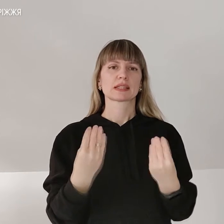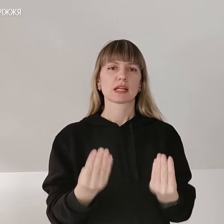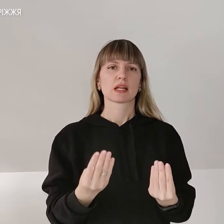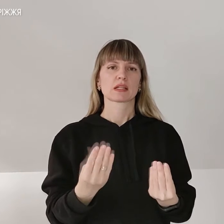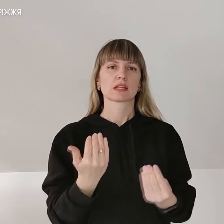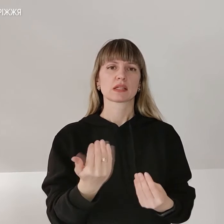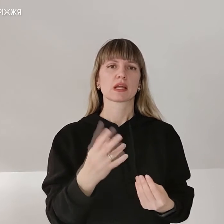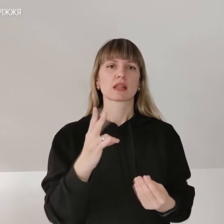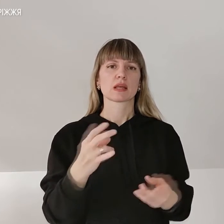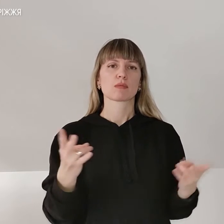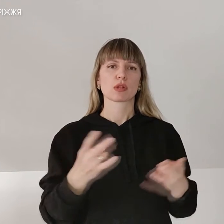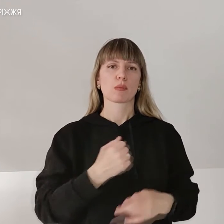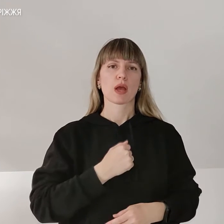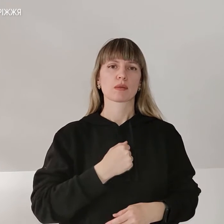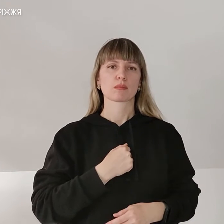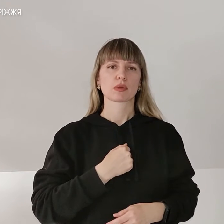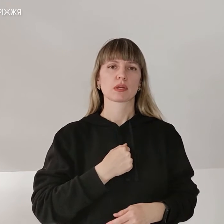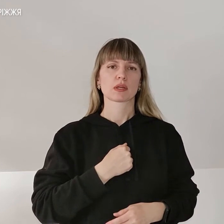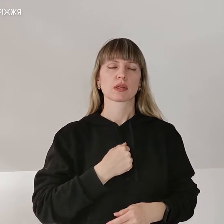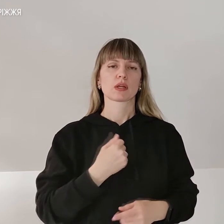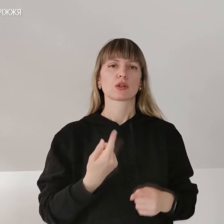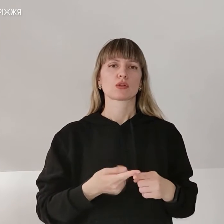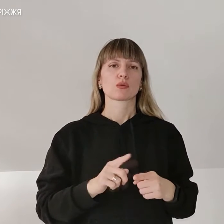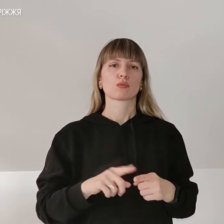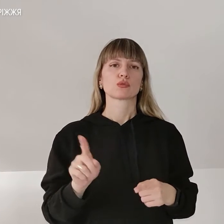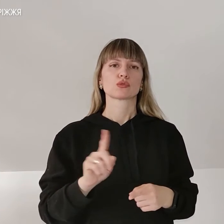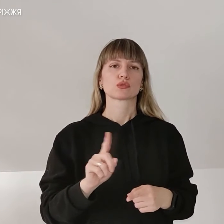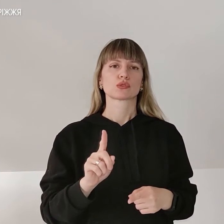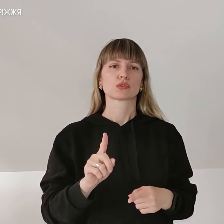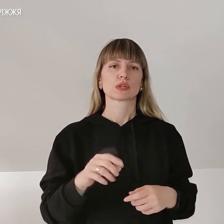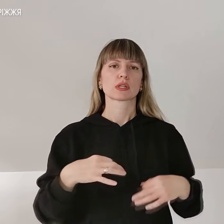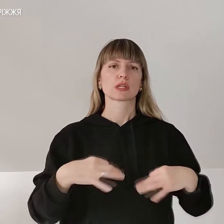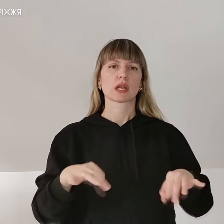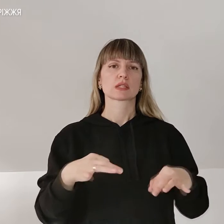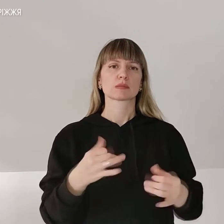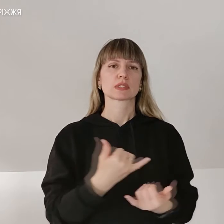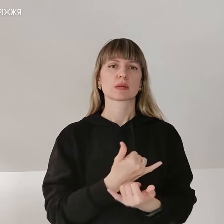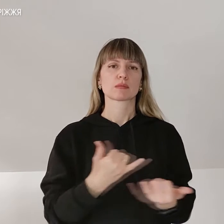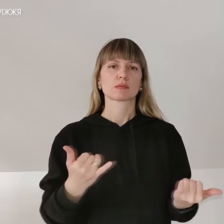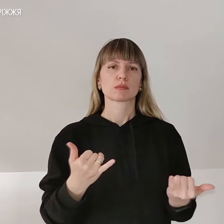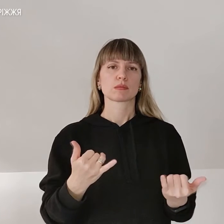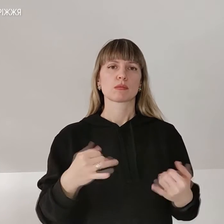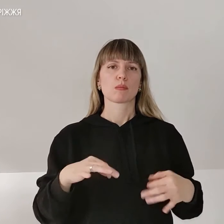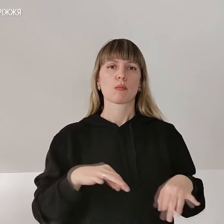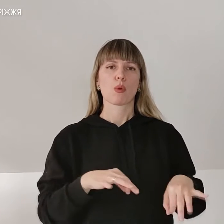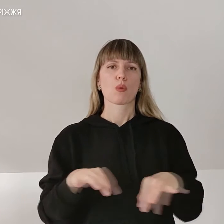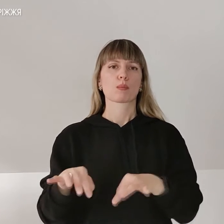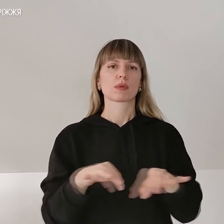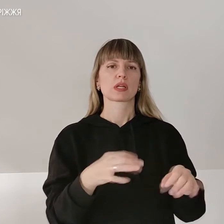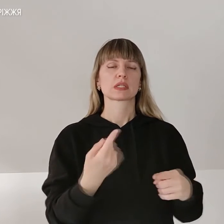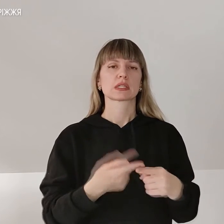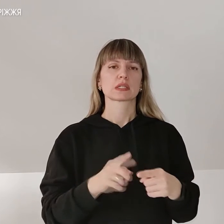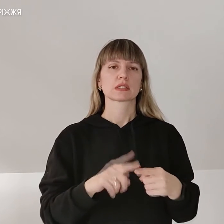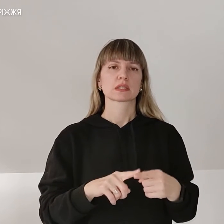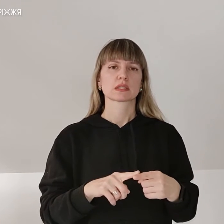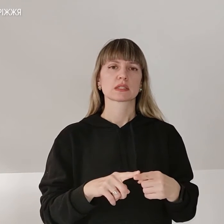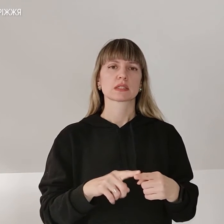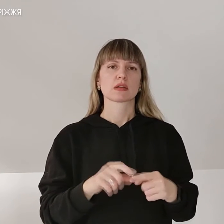потреби армії. Тому що транспортне забезпечення, мобільність – це запорука ефективної